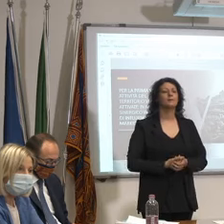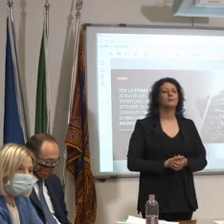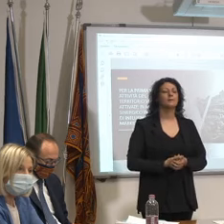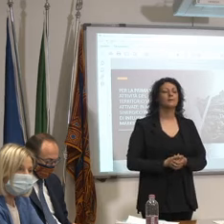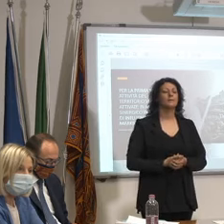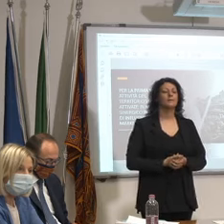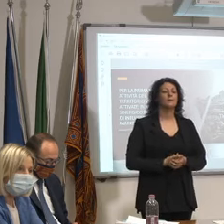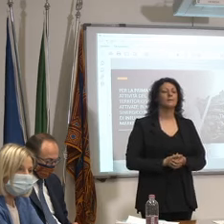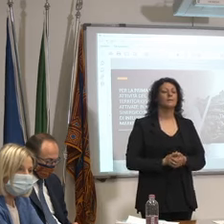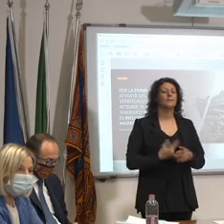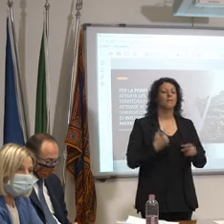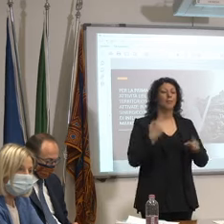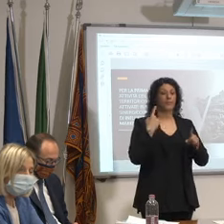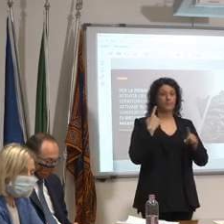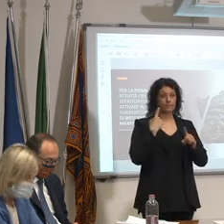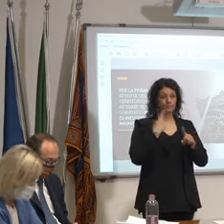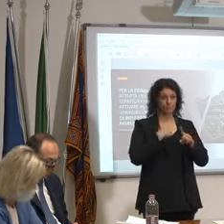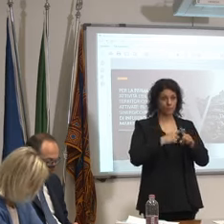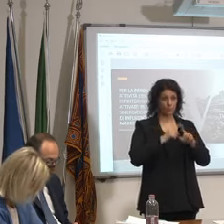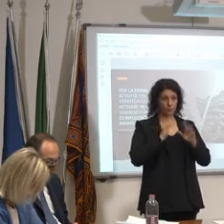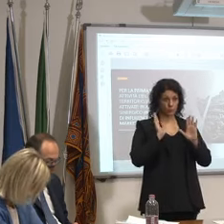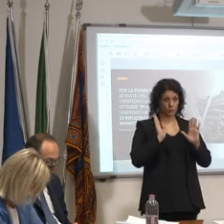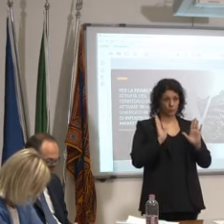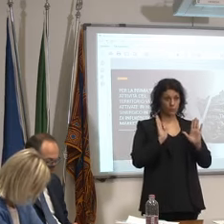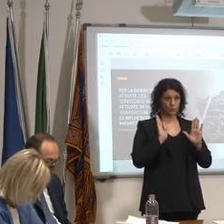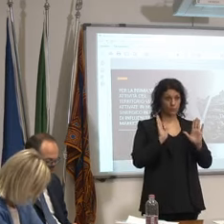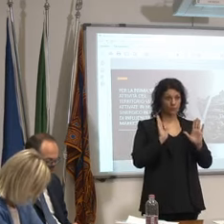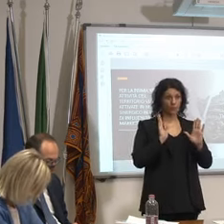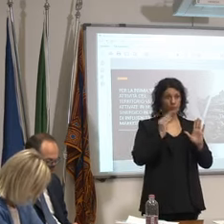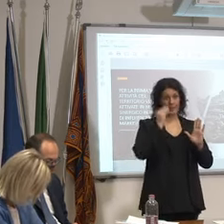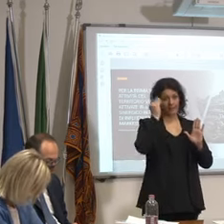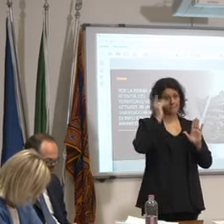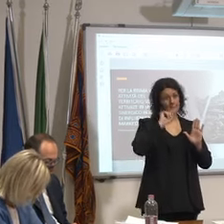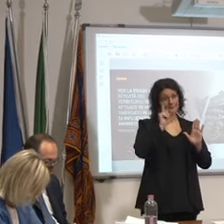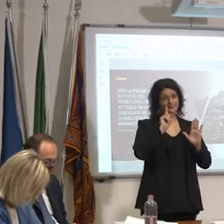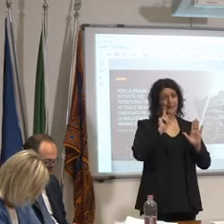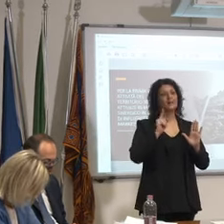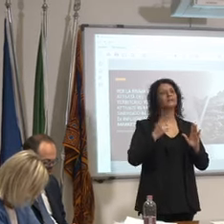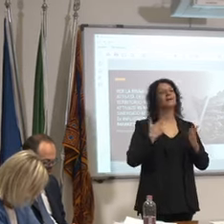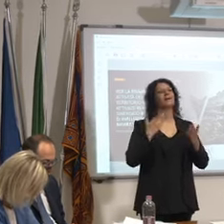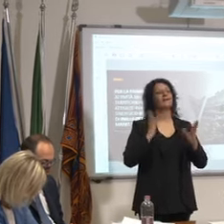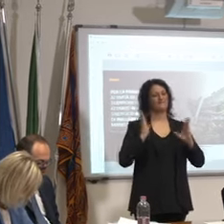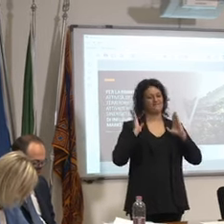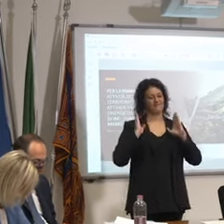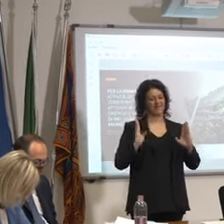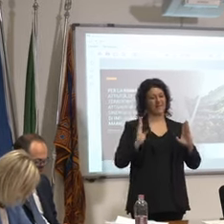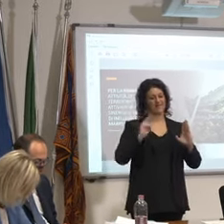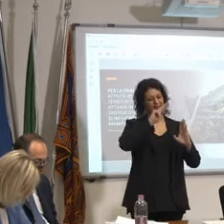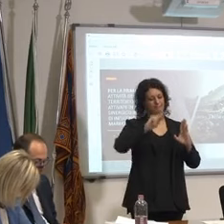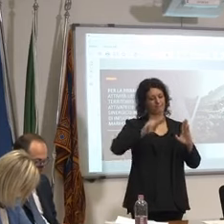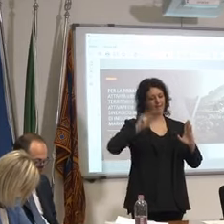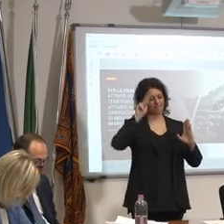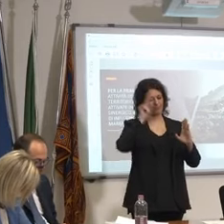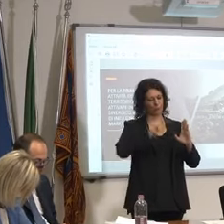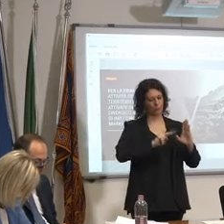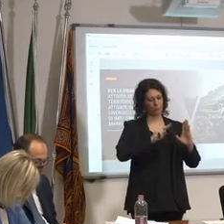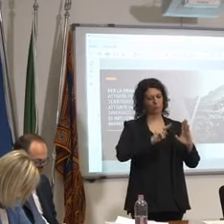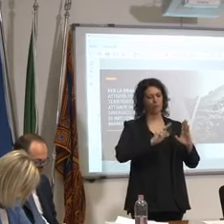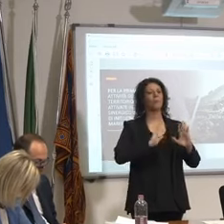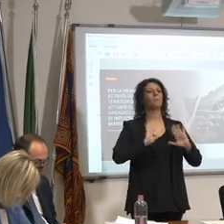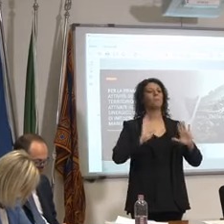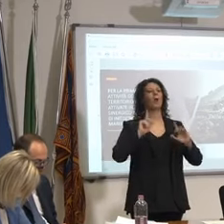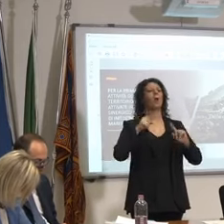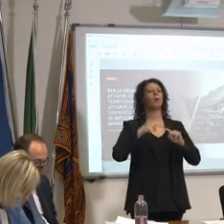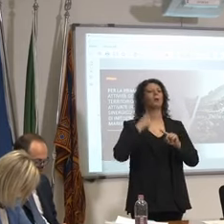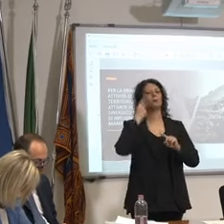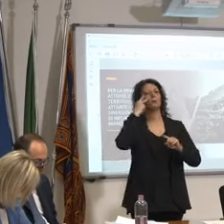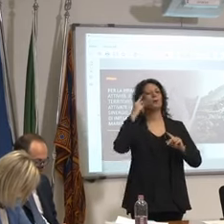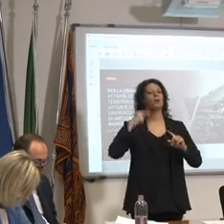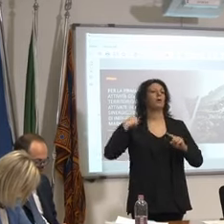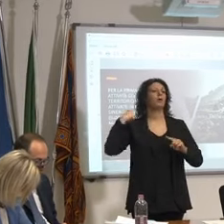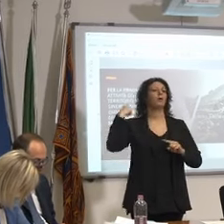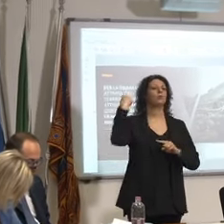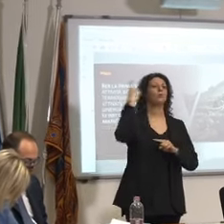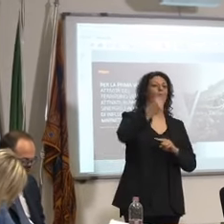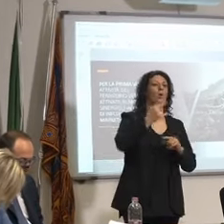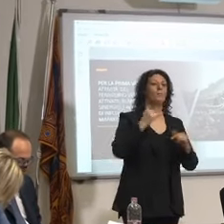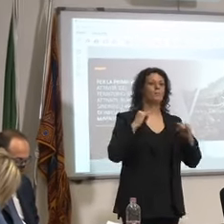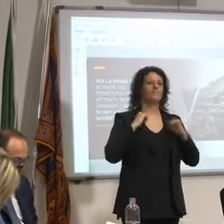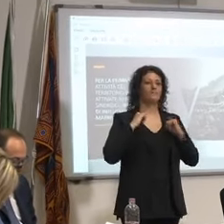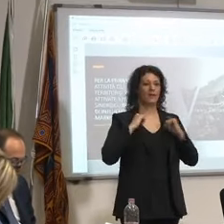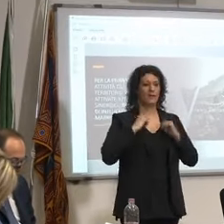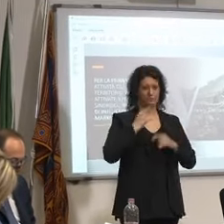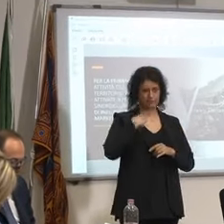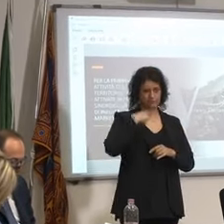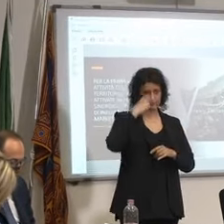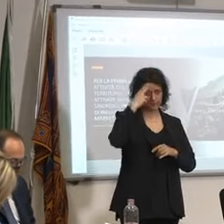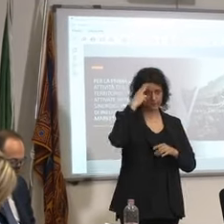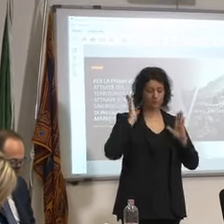fissato la finestra ci vediamo dopo le ferie capite che c'è in teoria la finestra finisce il 15 di